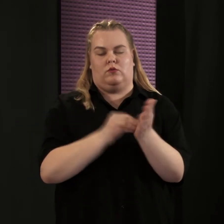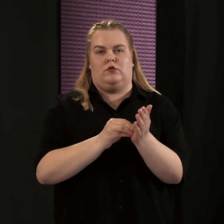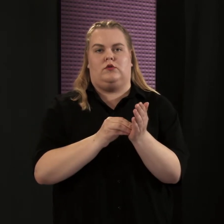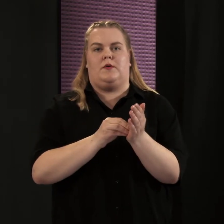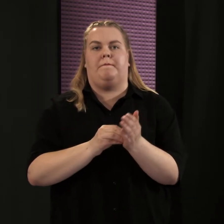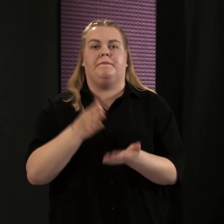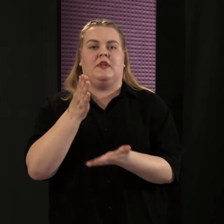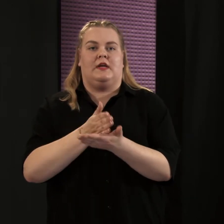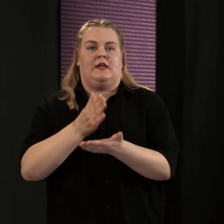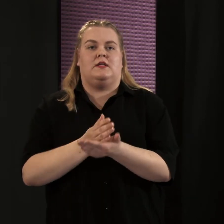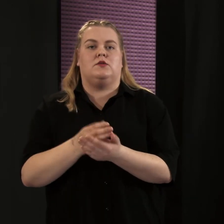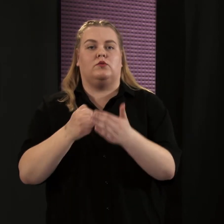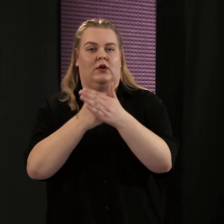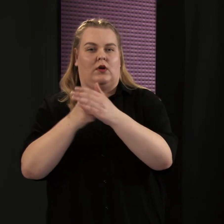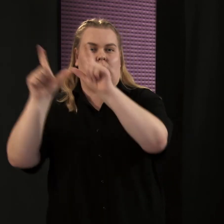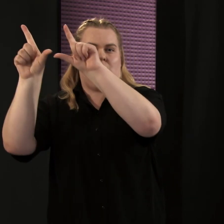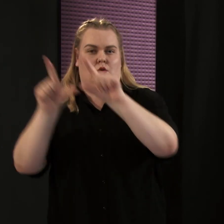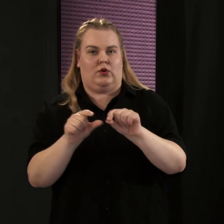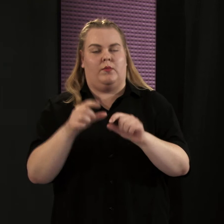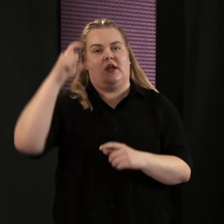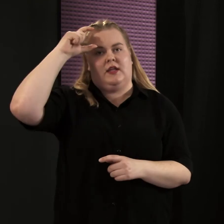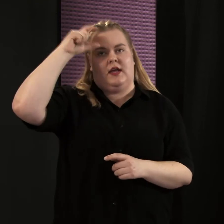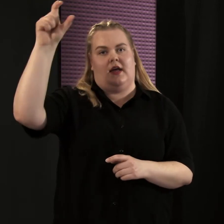Keskustan kannatus romahti ja SDP nousi.